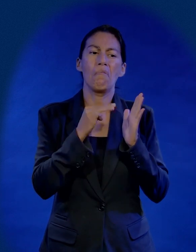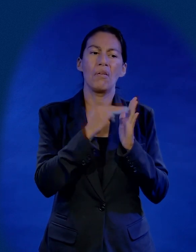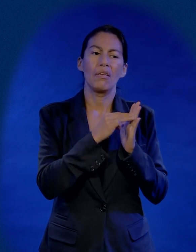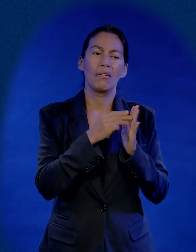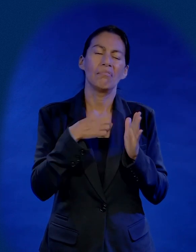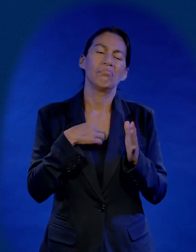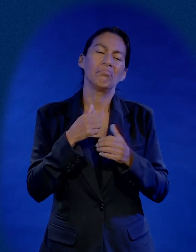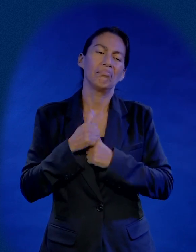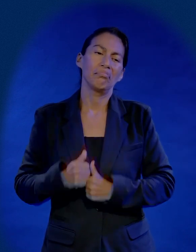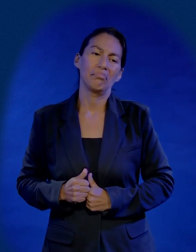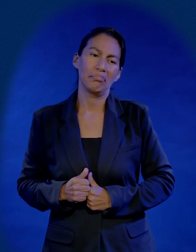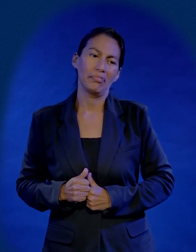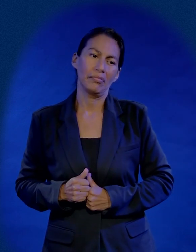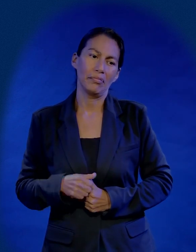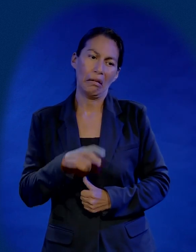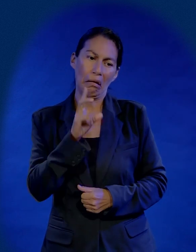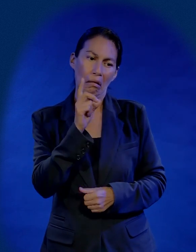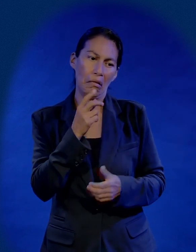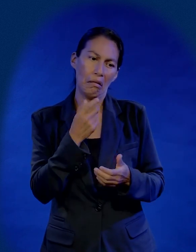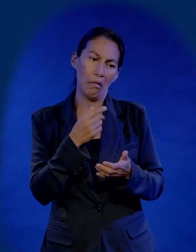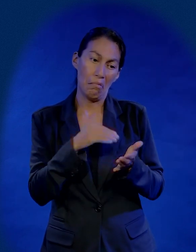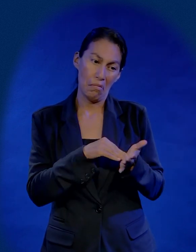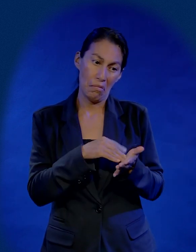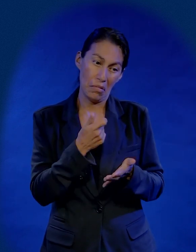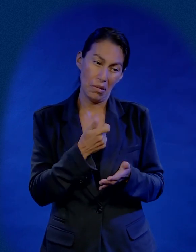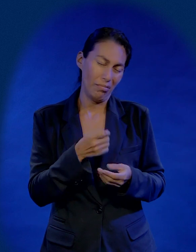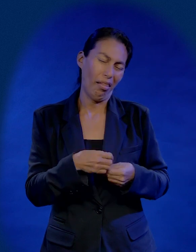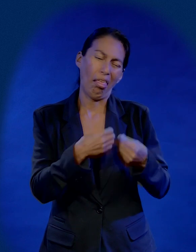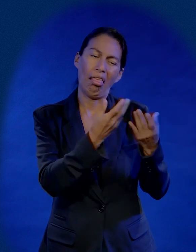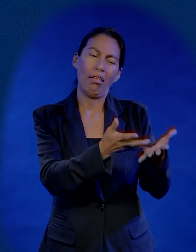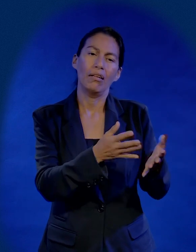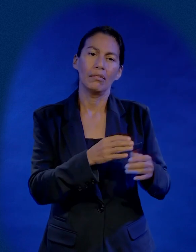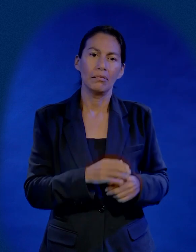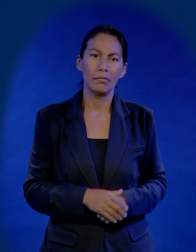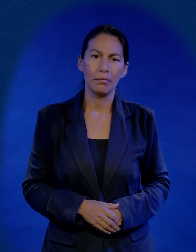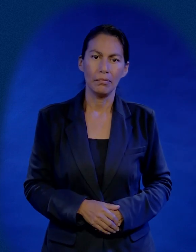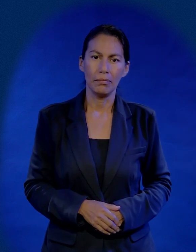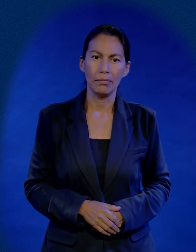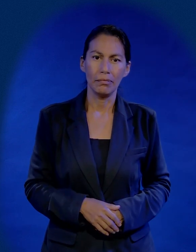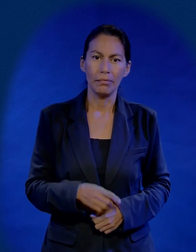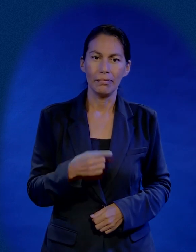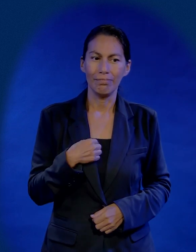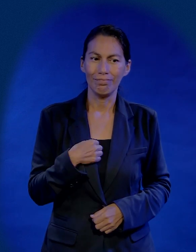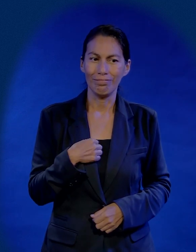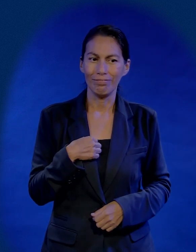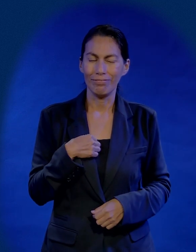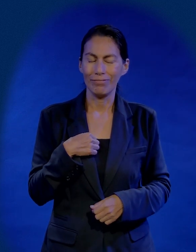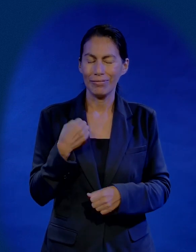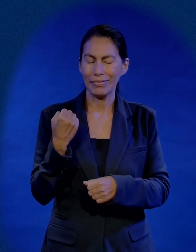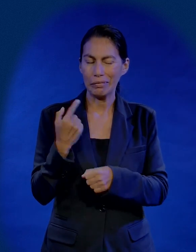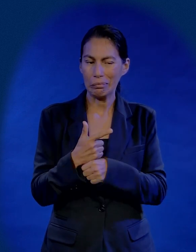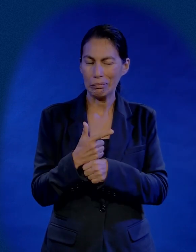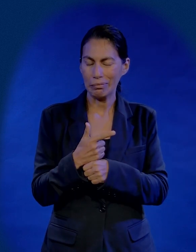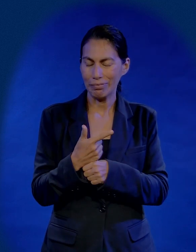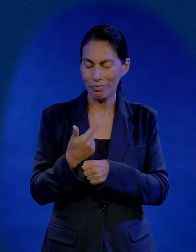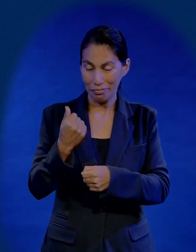millón, ahí sí vale la pena, dijo. Pero por 30 mil pesos, no, esos los devuelvo. Entonces descubrí qué mal maestro soy.